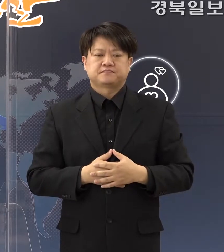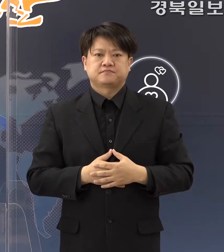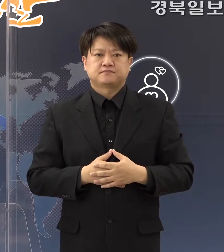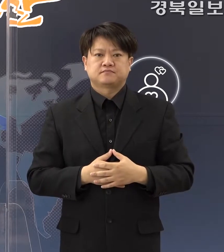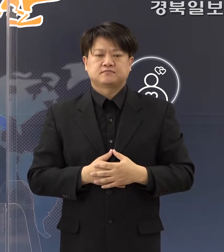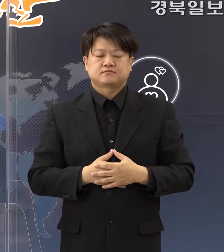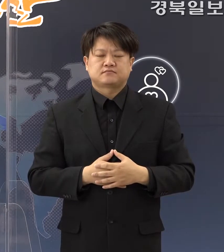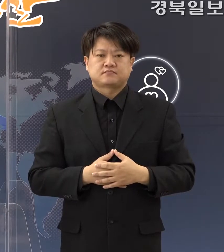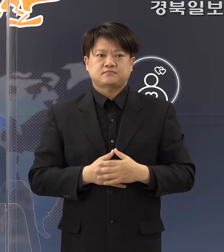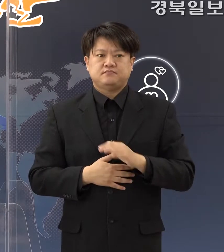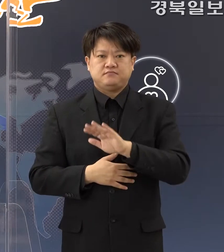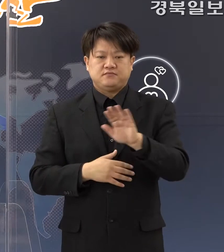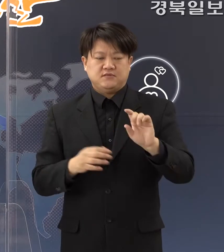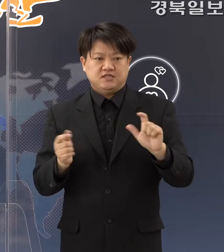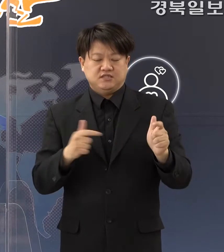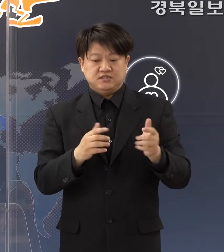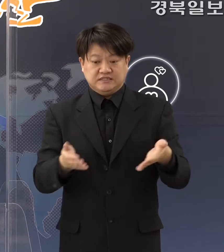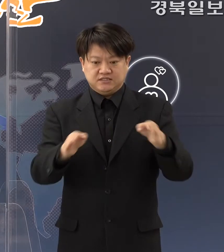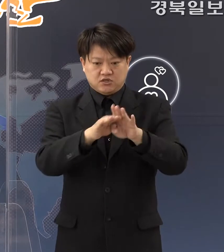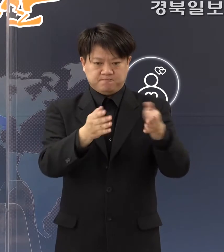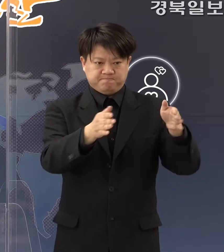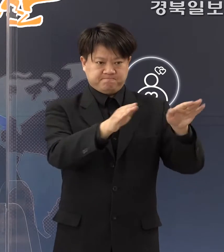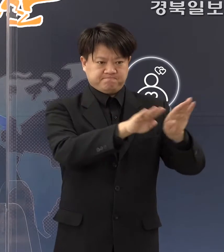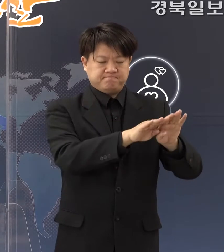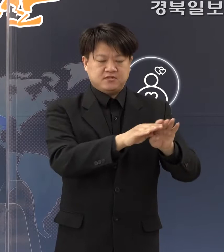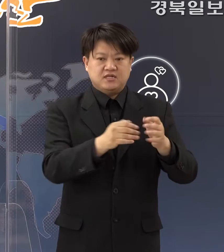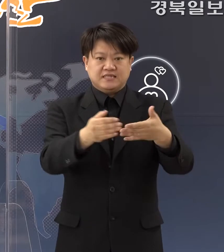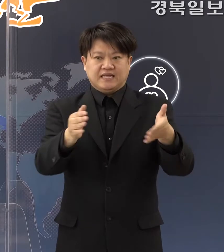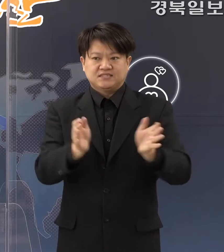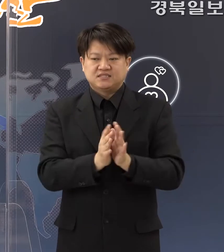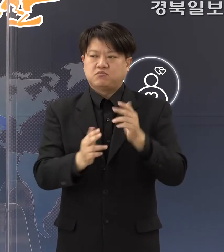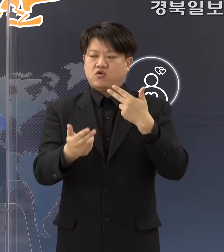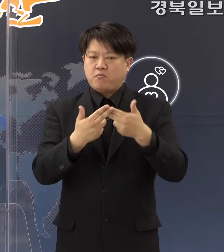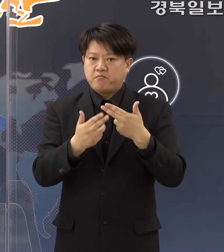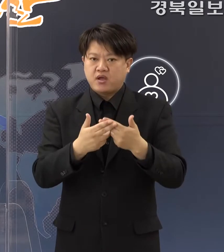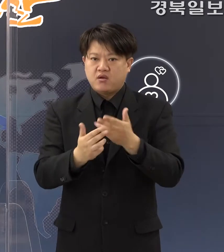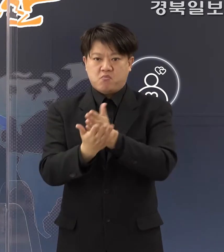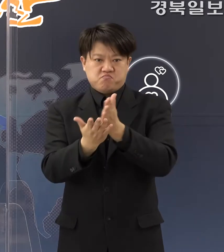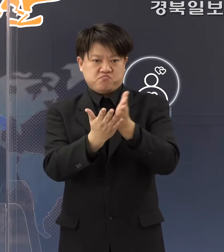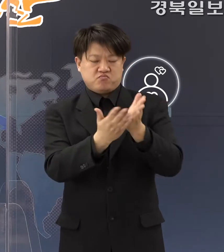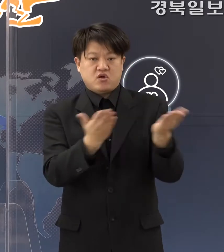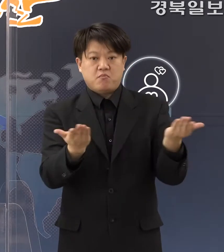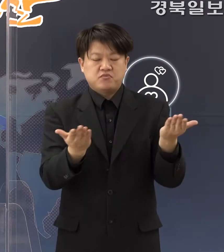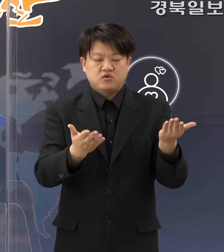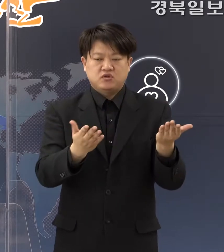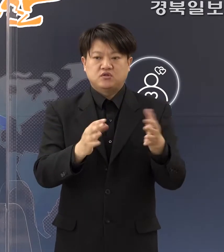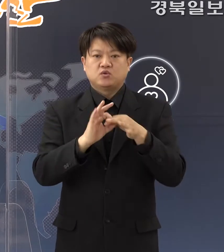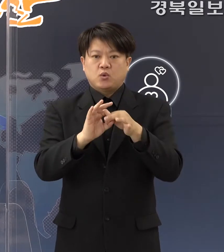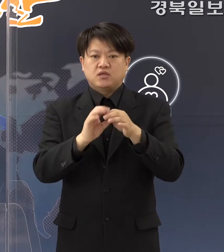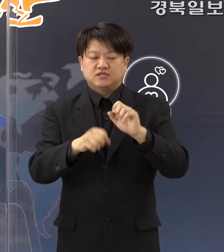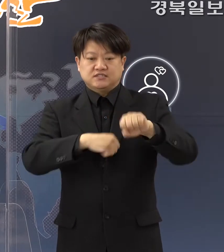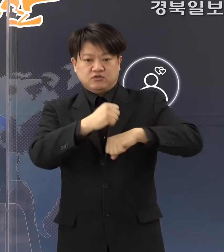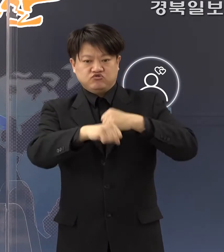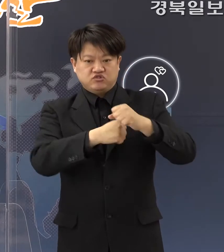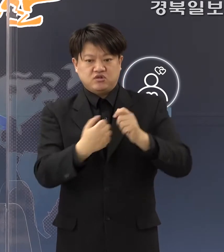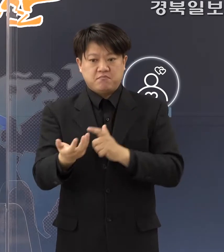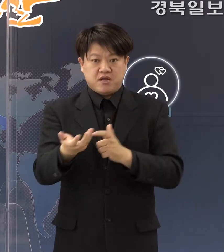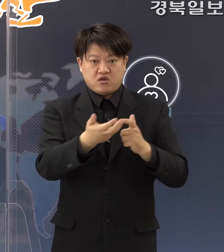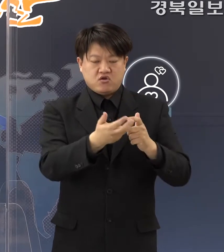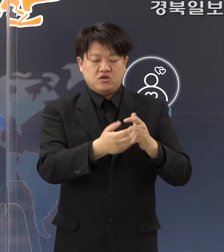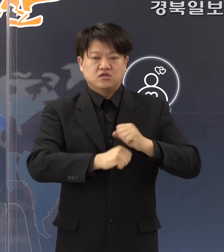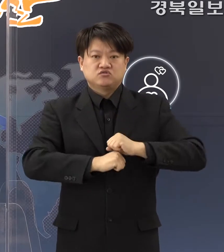그래서 저희들은 시설별 단체협회, 업종별로 단체협회를 통한 자율적인 방역수칙